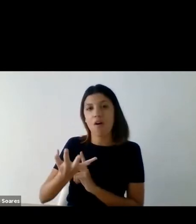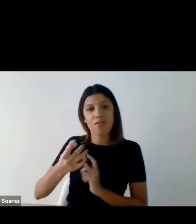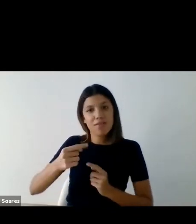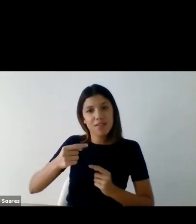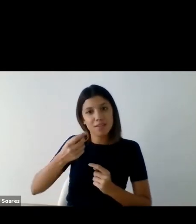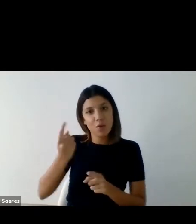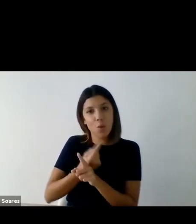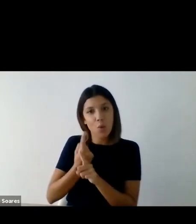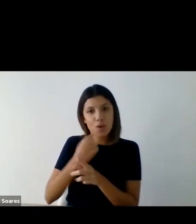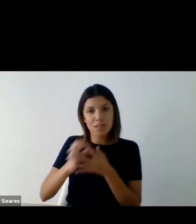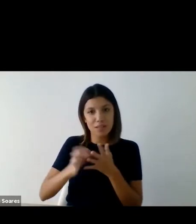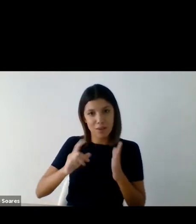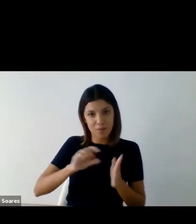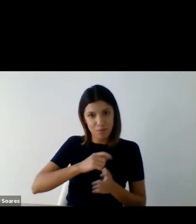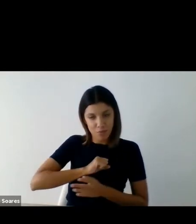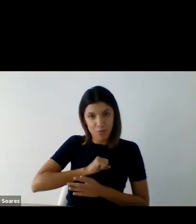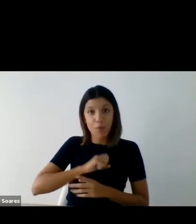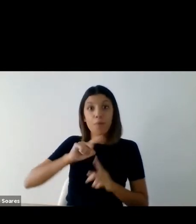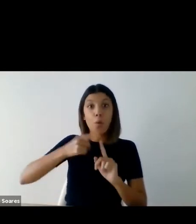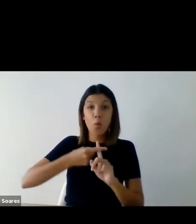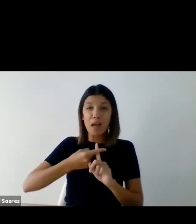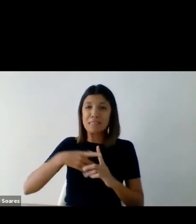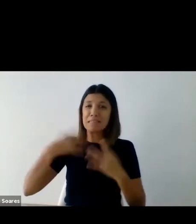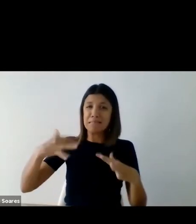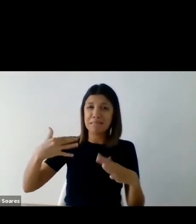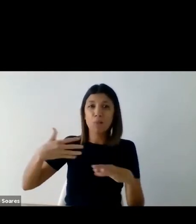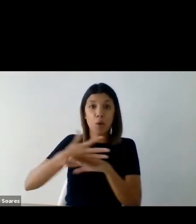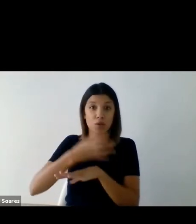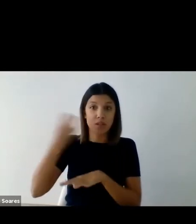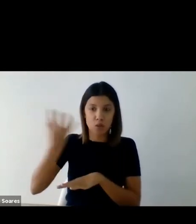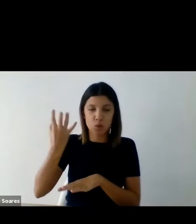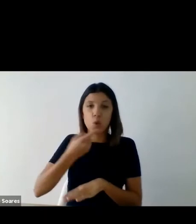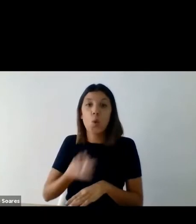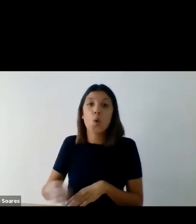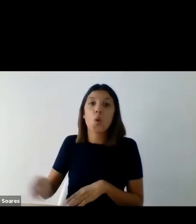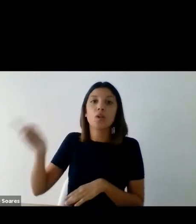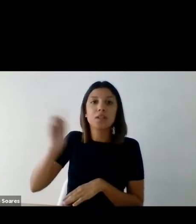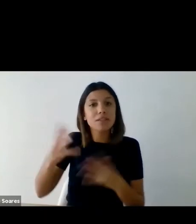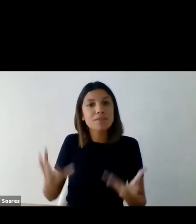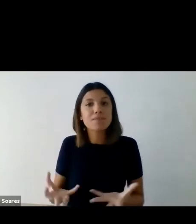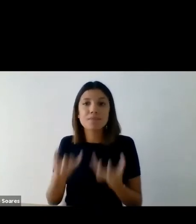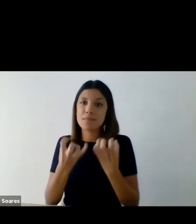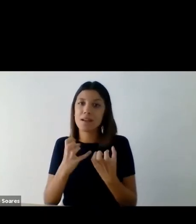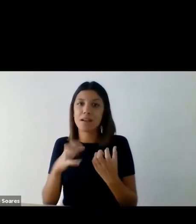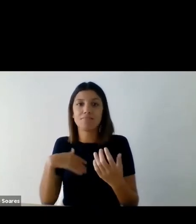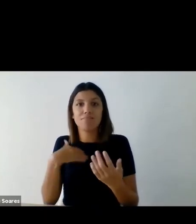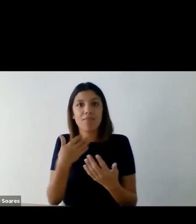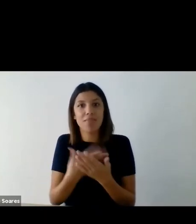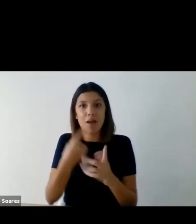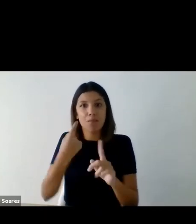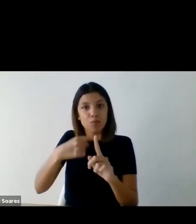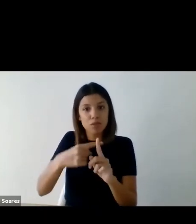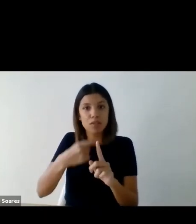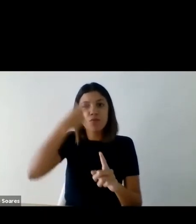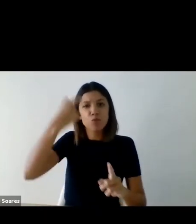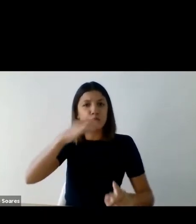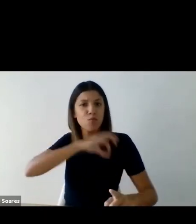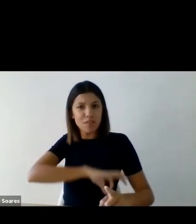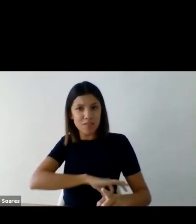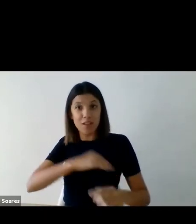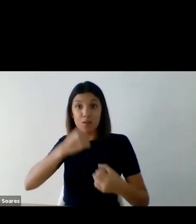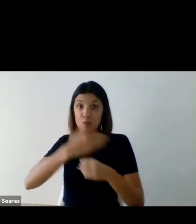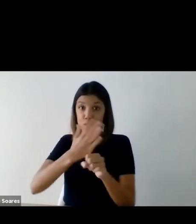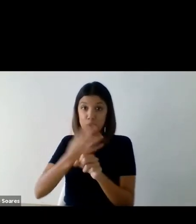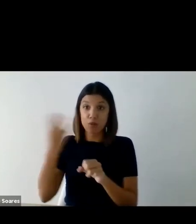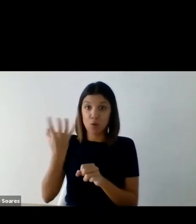Foi um ano intenso para a Acesso Cultura em que mais uma vez procuramos ser úteis para os profissionais do setor e criar espaço